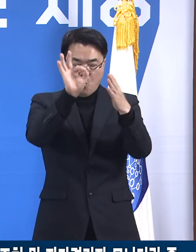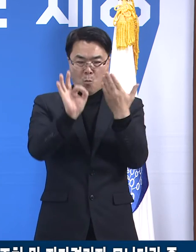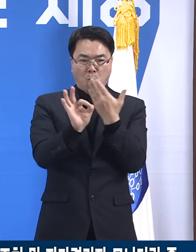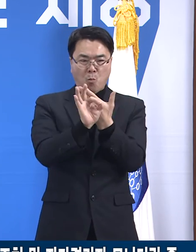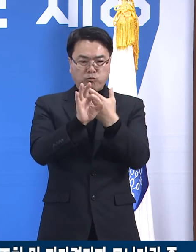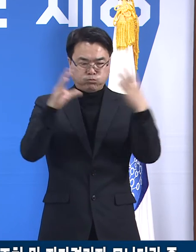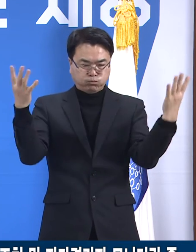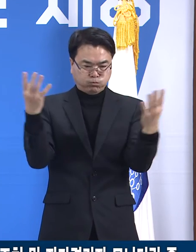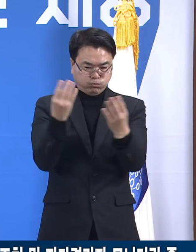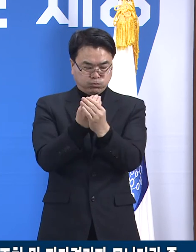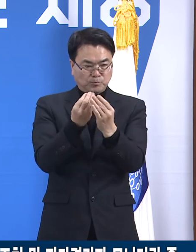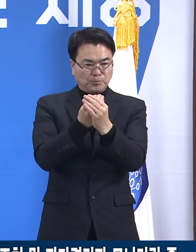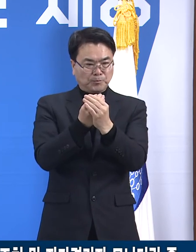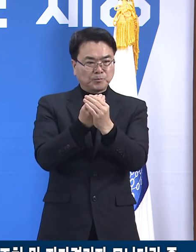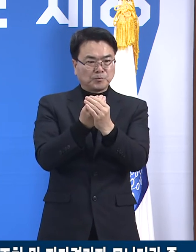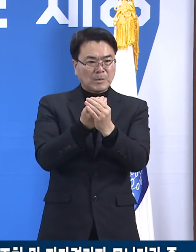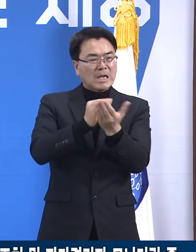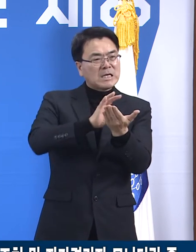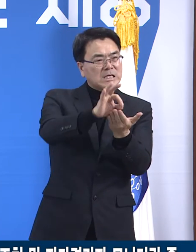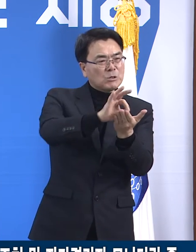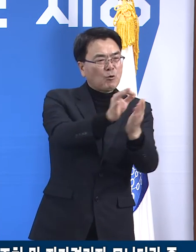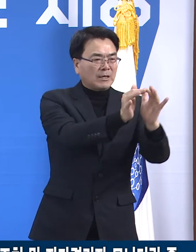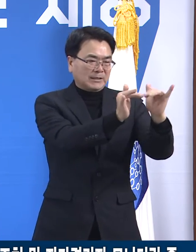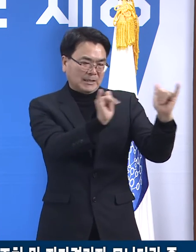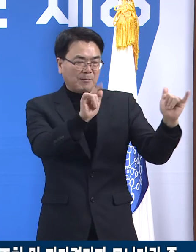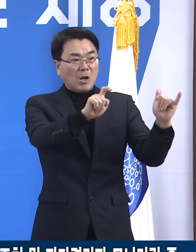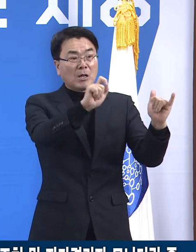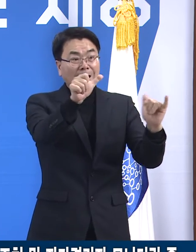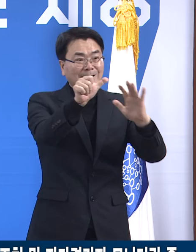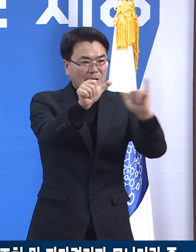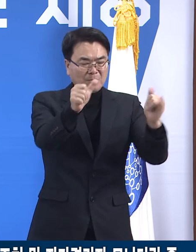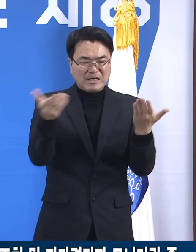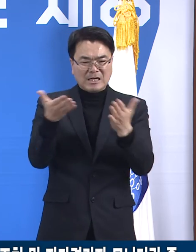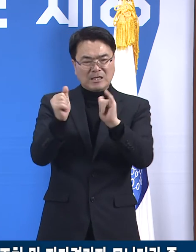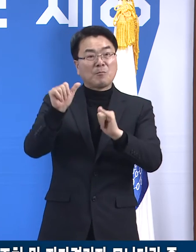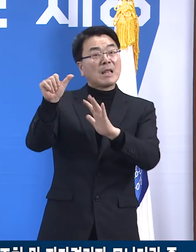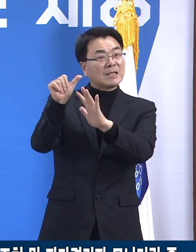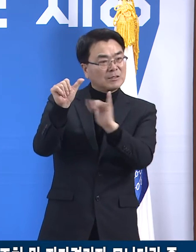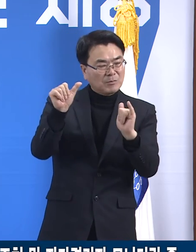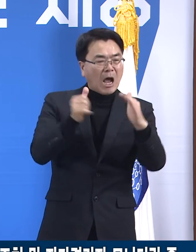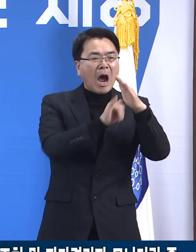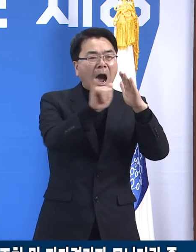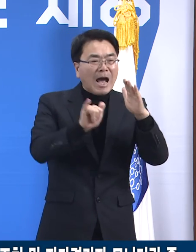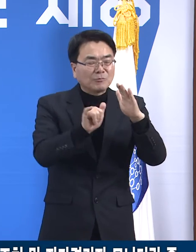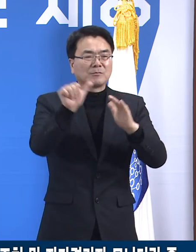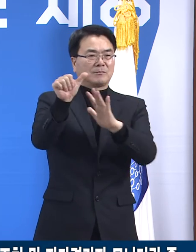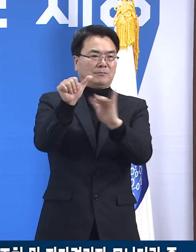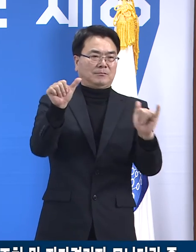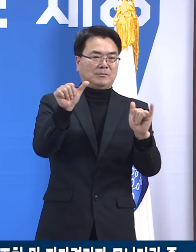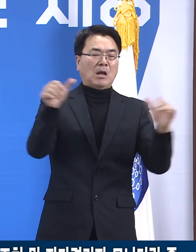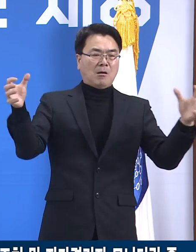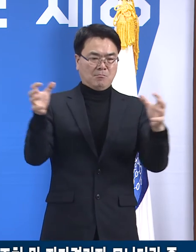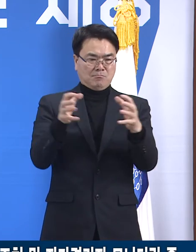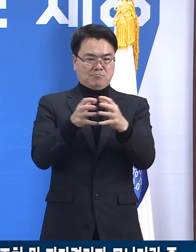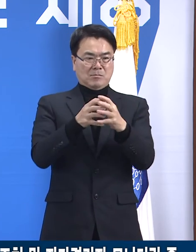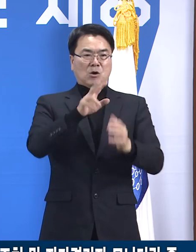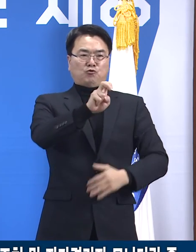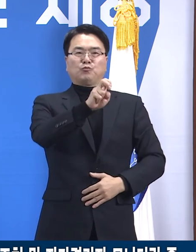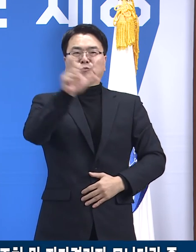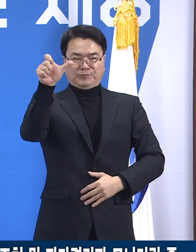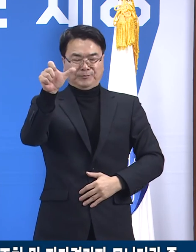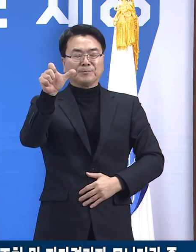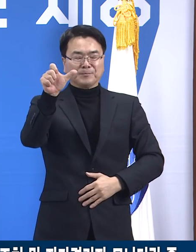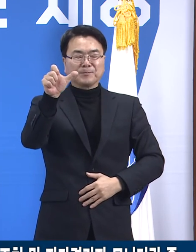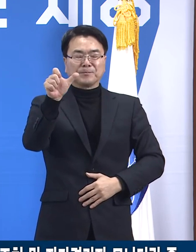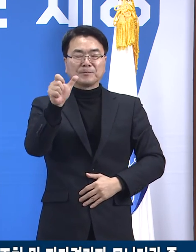주간보호센터 이용자 15명, 직원 5명, 가족 5명 등 총 25명입니다.